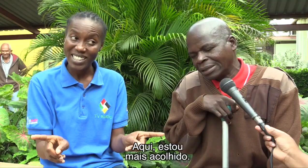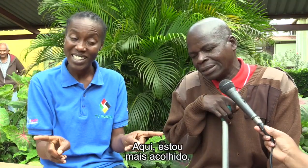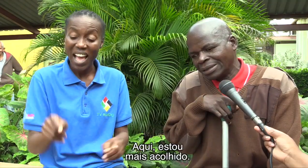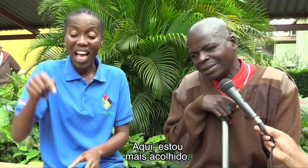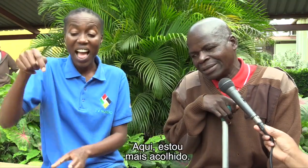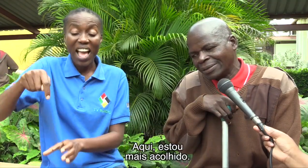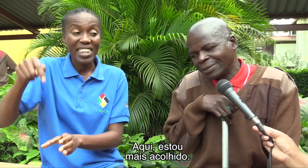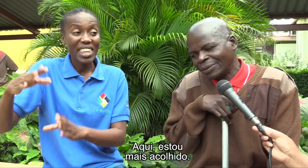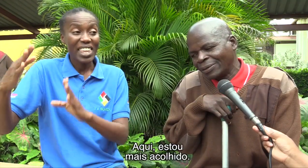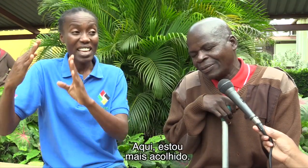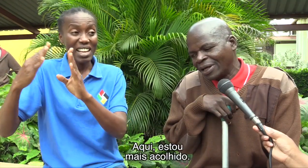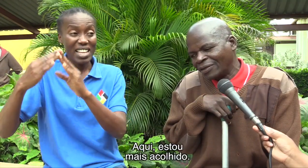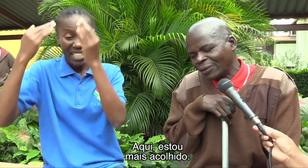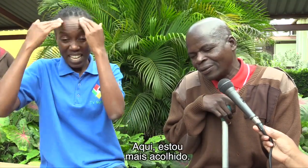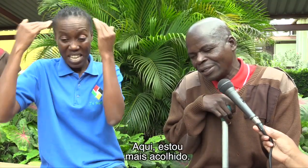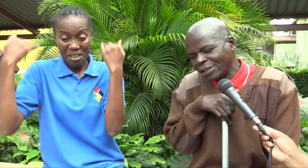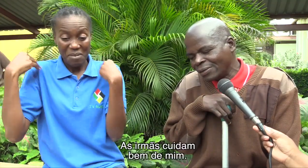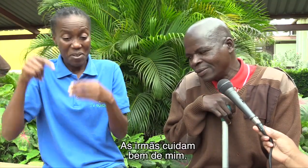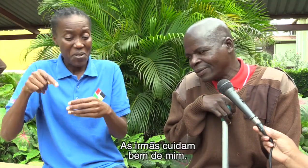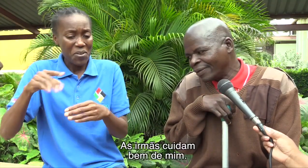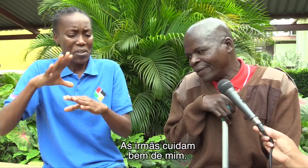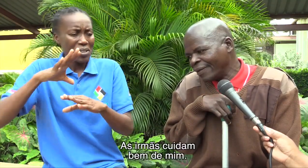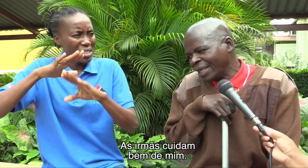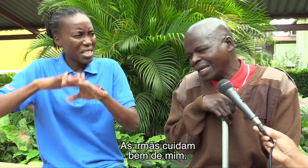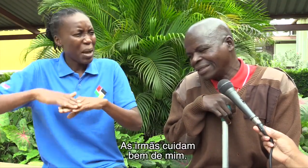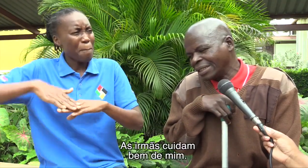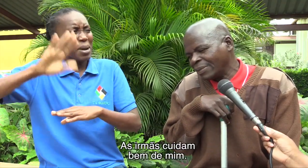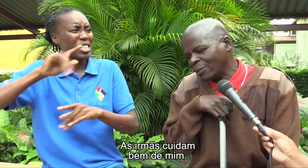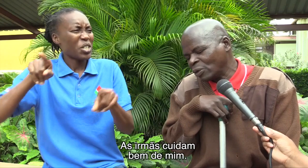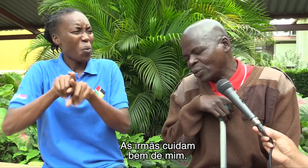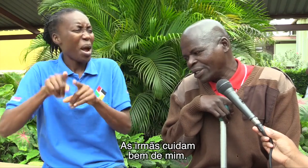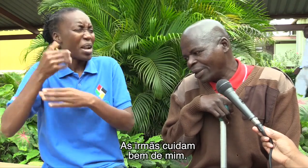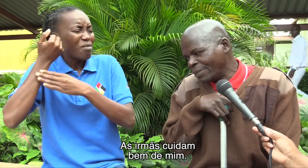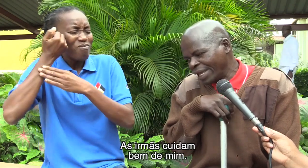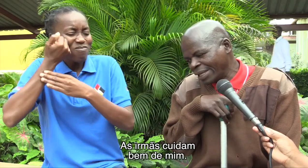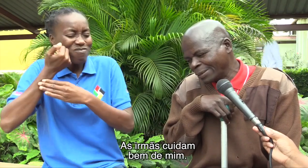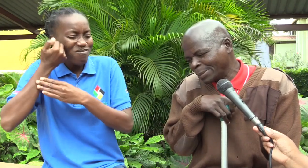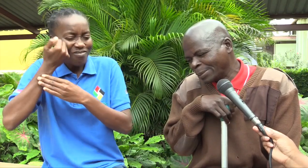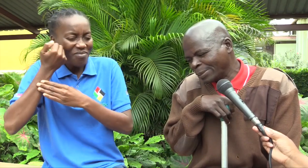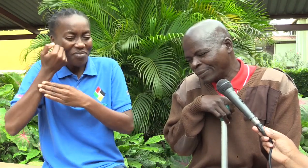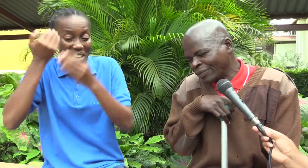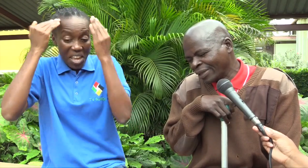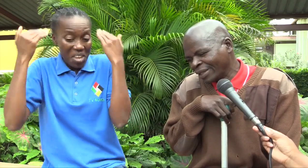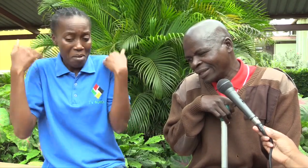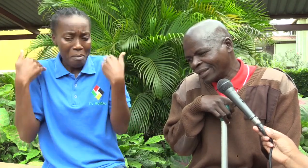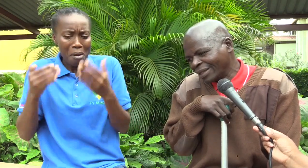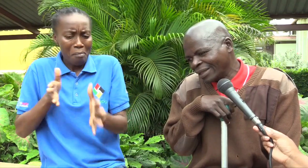Aqui, estou mais acolhido As irmãs me cuidam bem